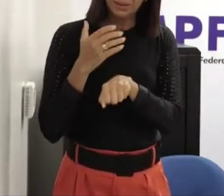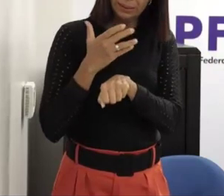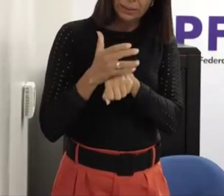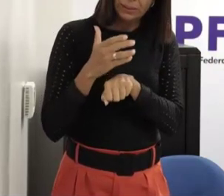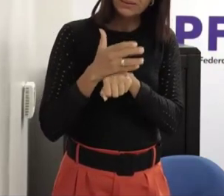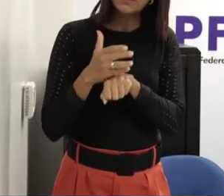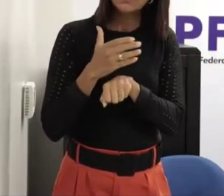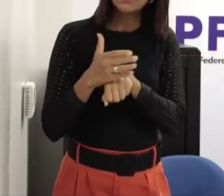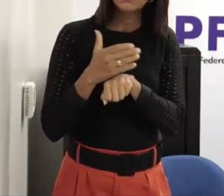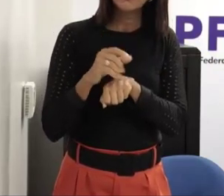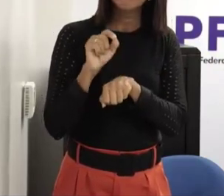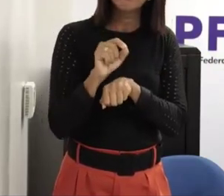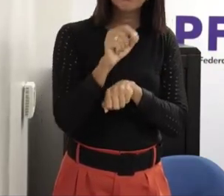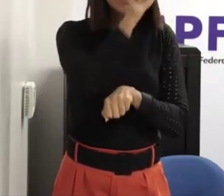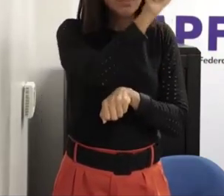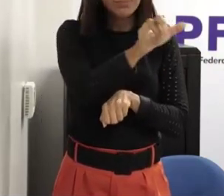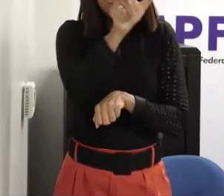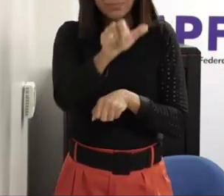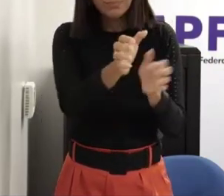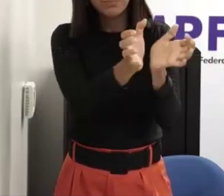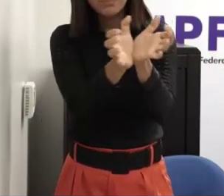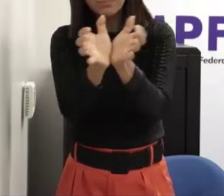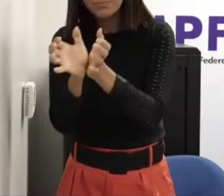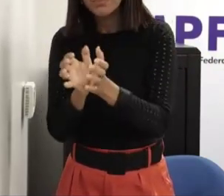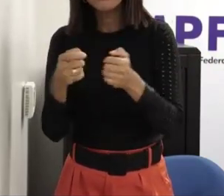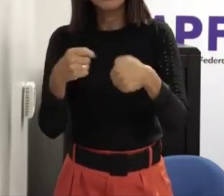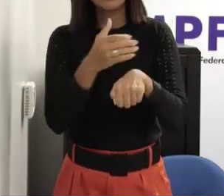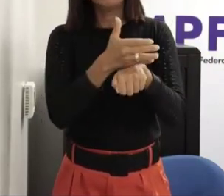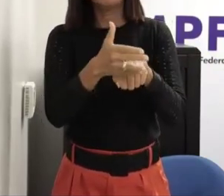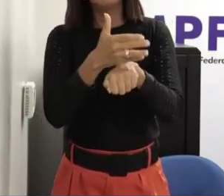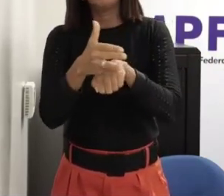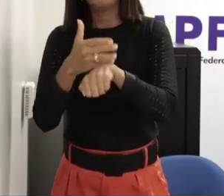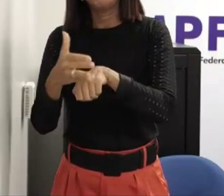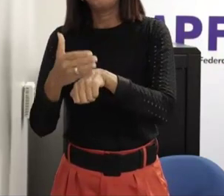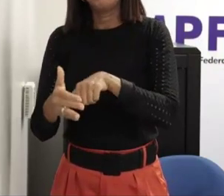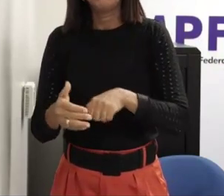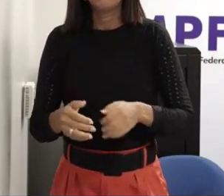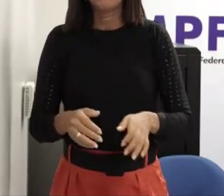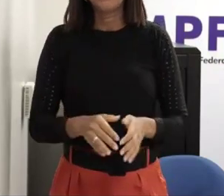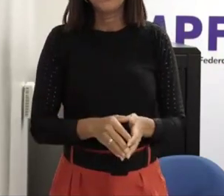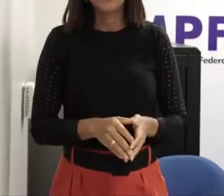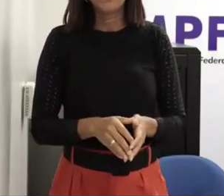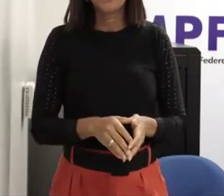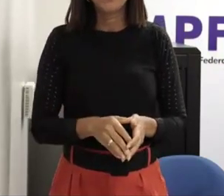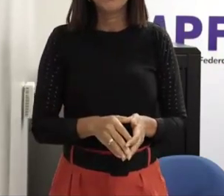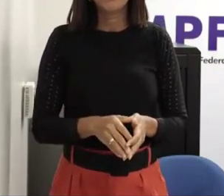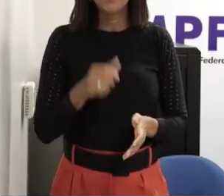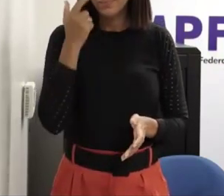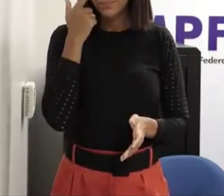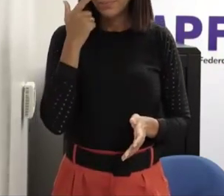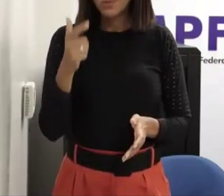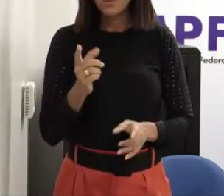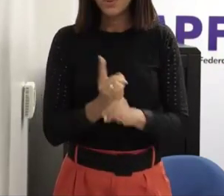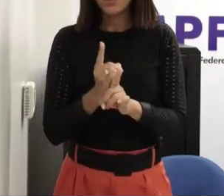treinamento de acolhimento exatamente por essas questões quando você acolhe uma criança que sofreu um